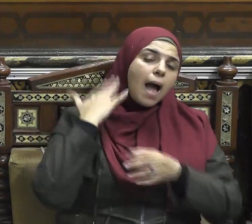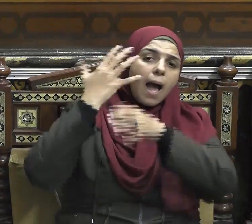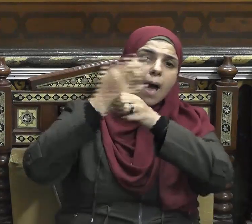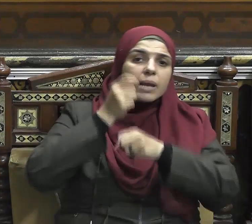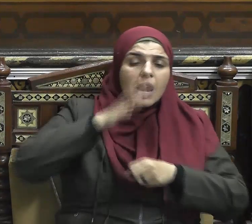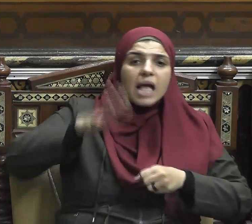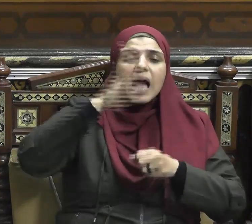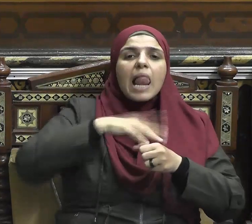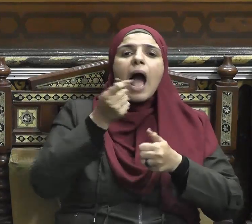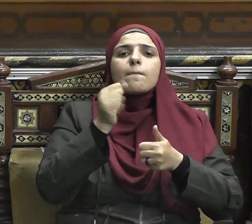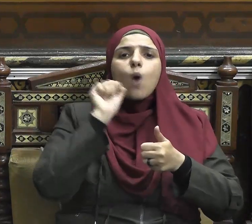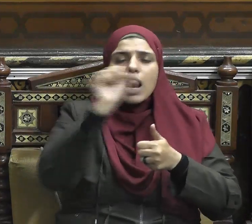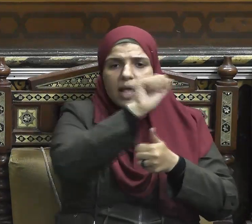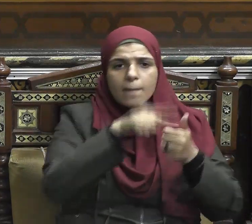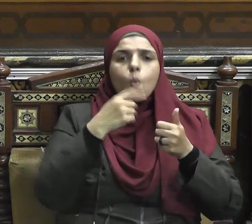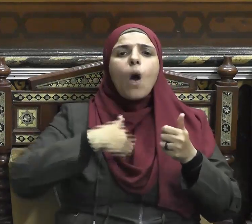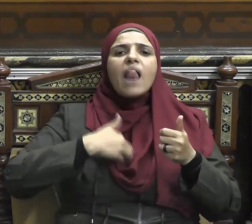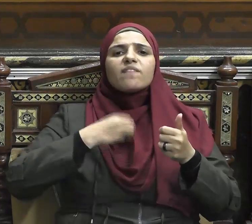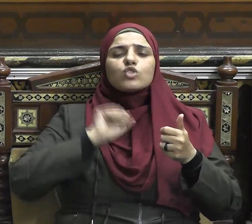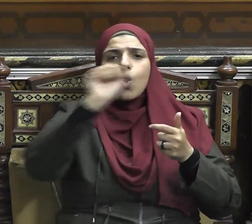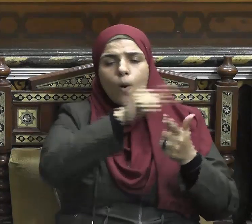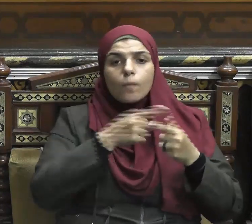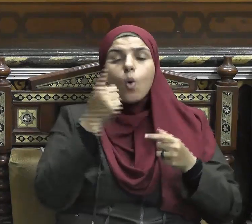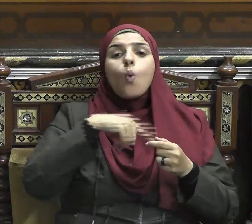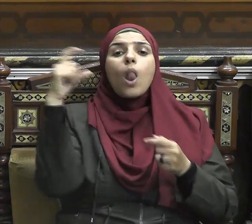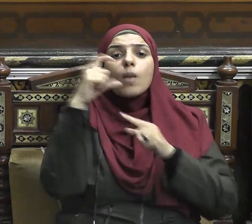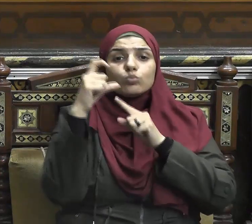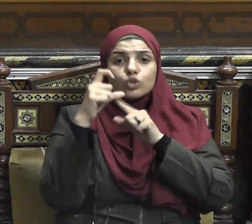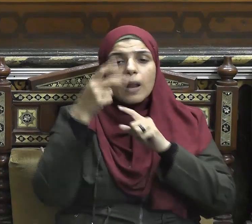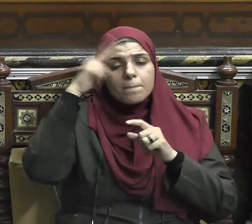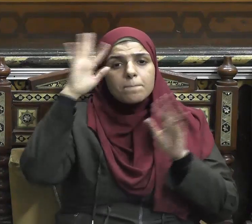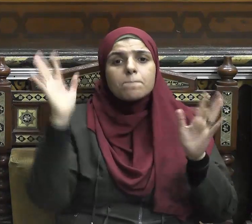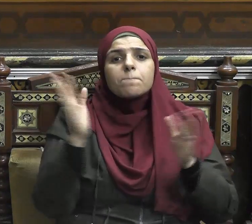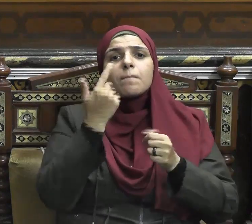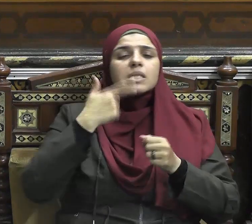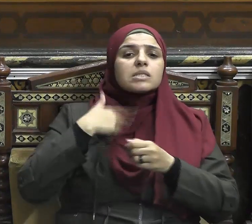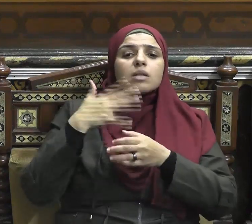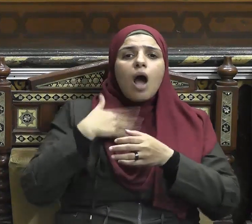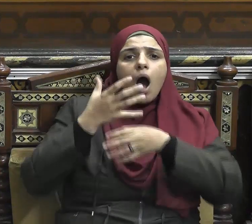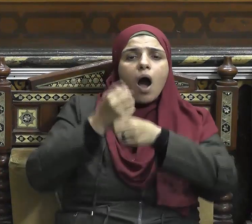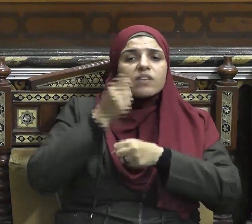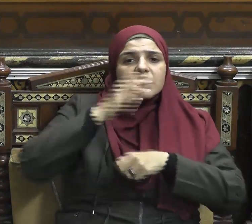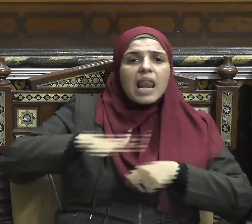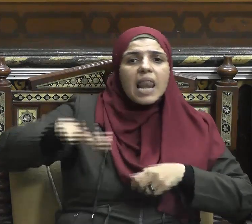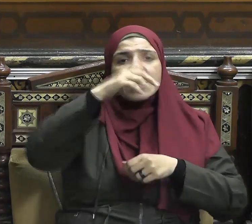نبينا صلى الله عليه وسلم بأنه من سليم الناس من لسانه ويده